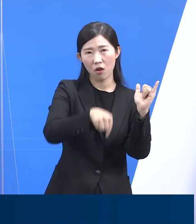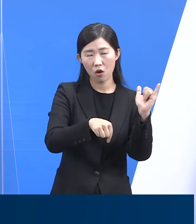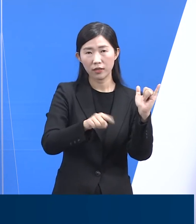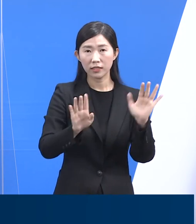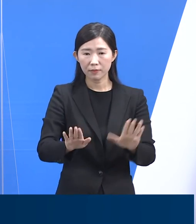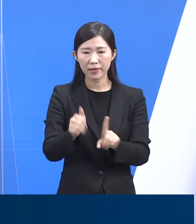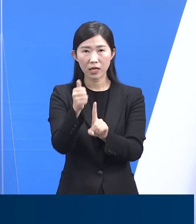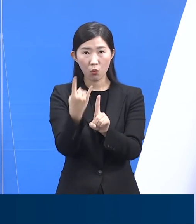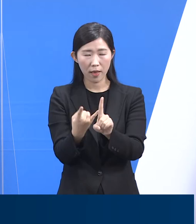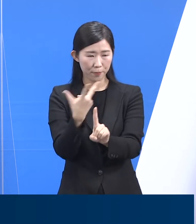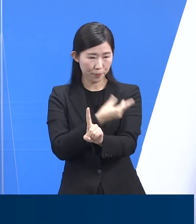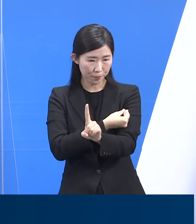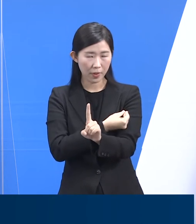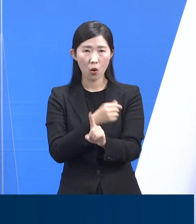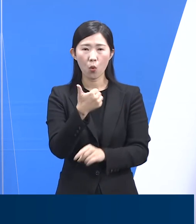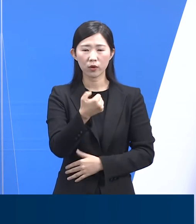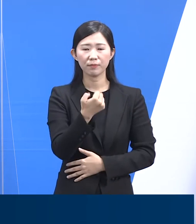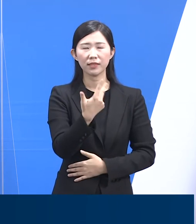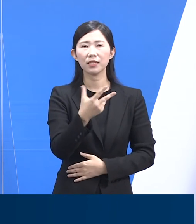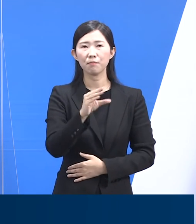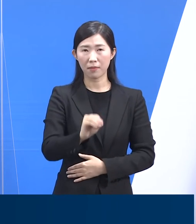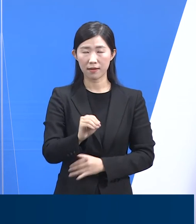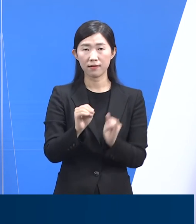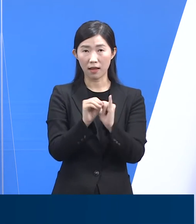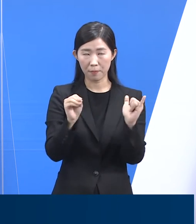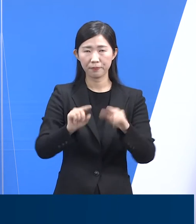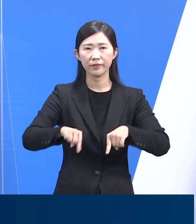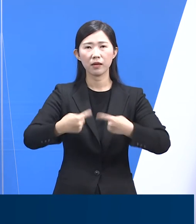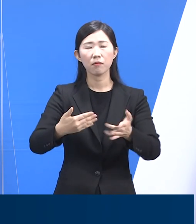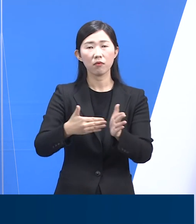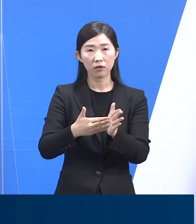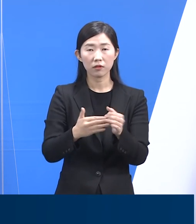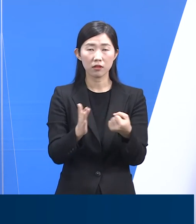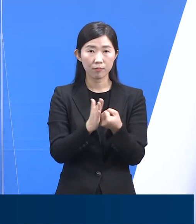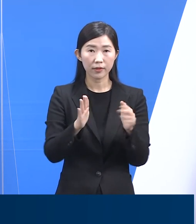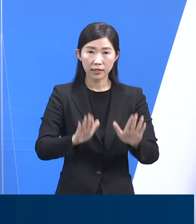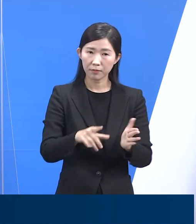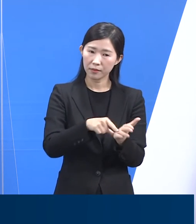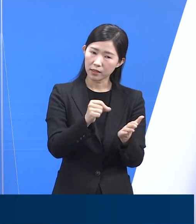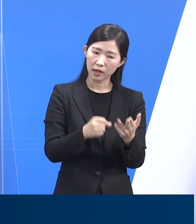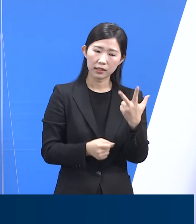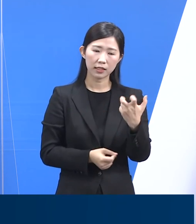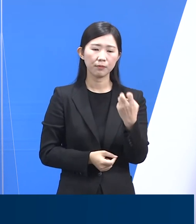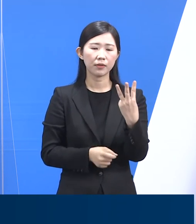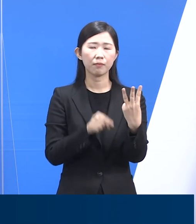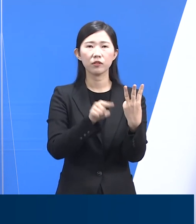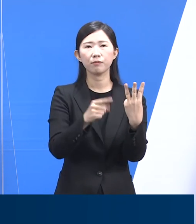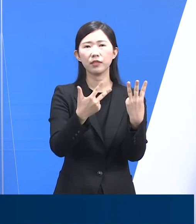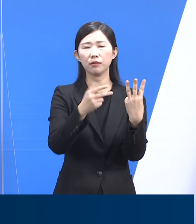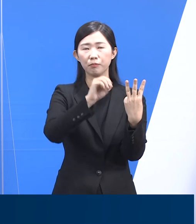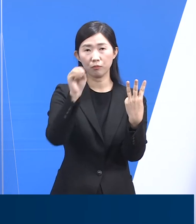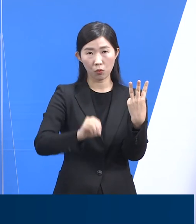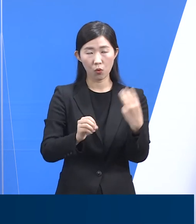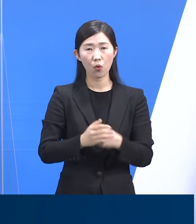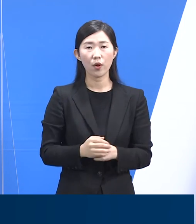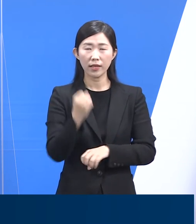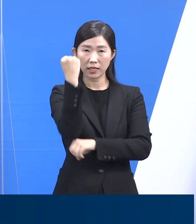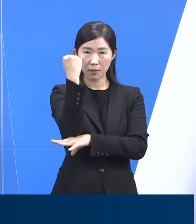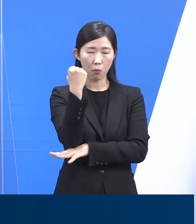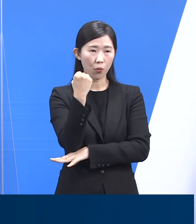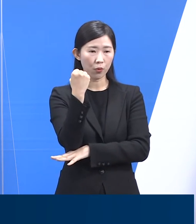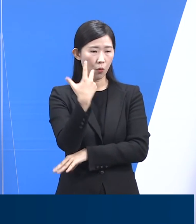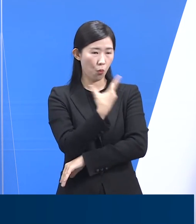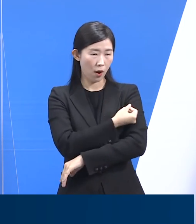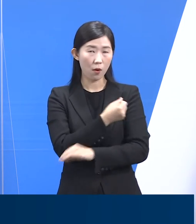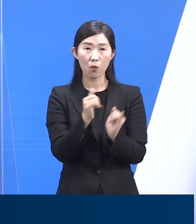이상 접종은 57만 995명이 참여하여 접종률은 73.7%이며 기본 접종 완료자는